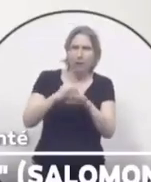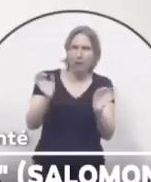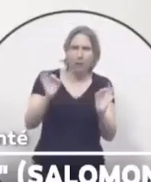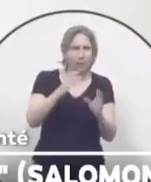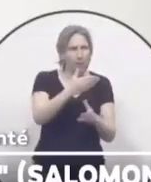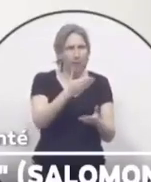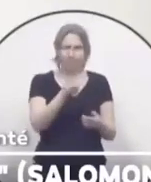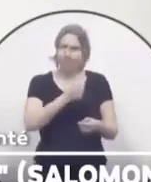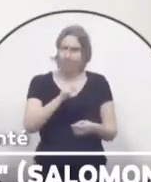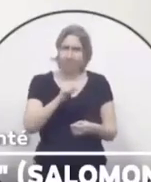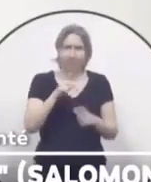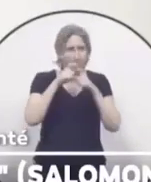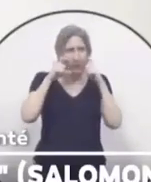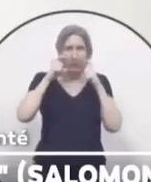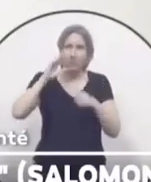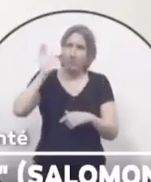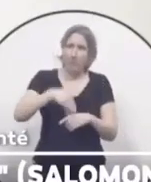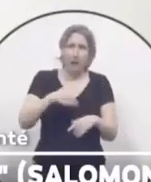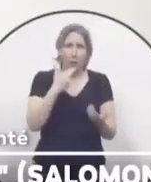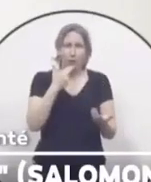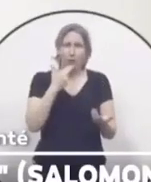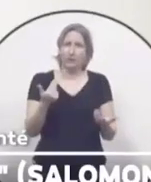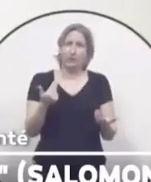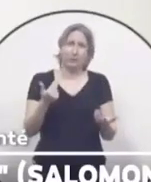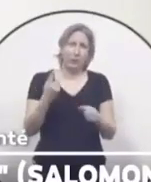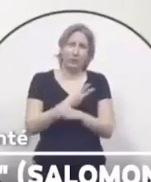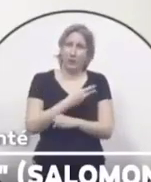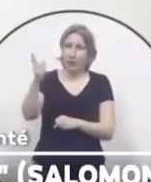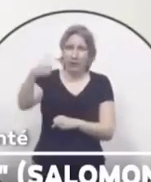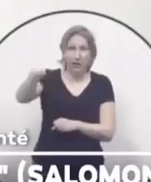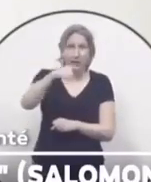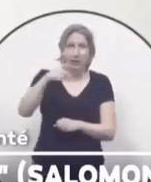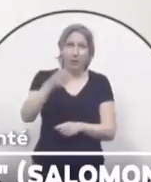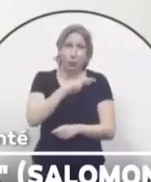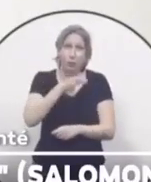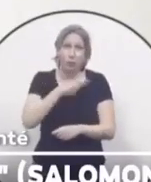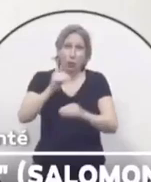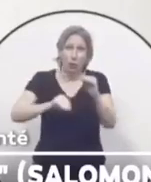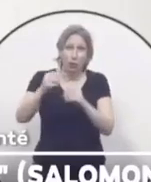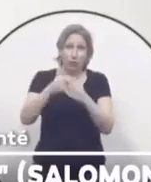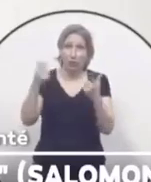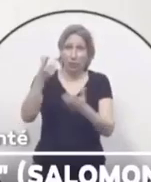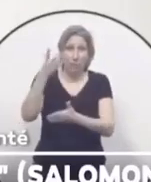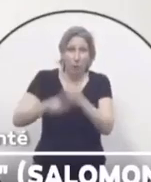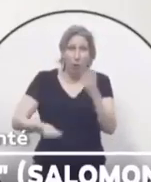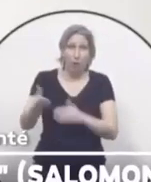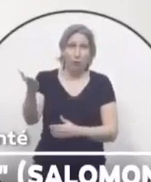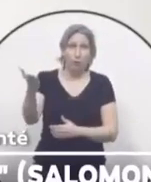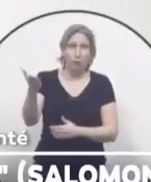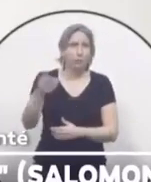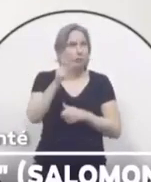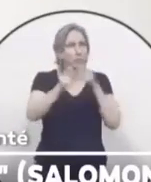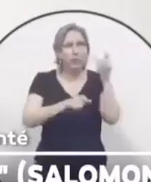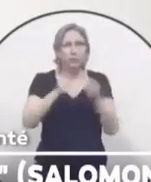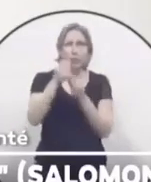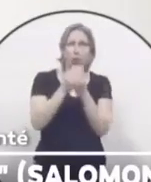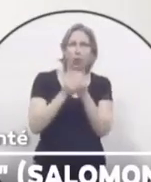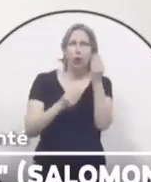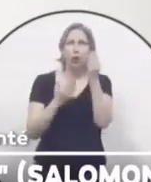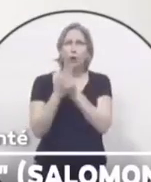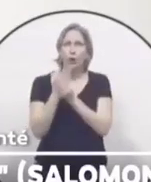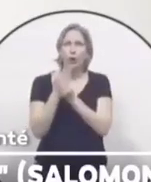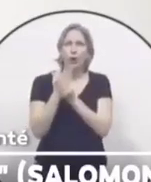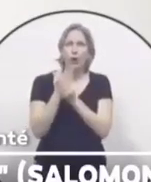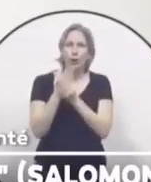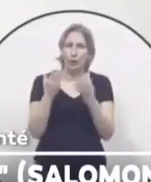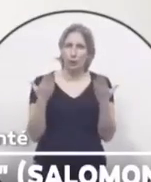mal portés, ces masques sont mal utilisés, ces masques manquent aux soignants. Beaucoup de gens portent des gants. Quand on porte des gants,